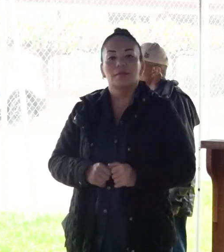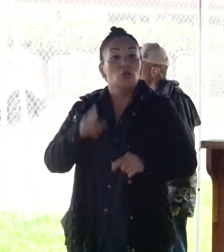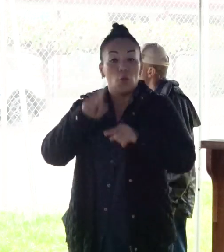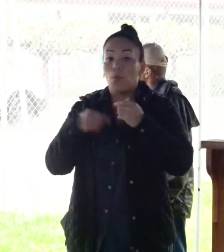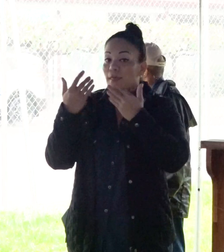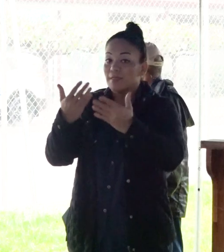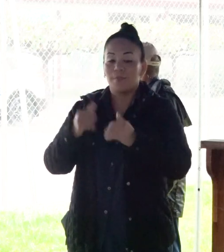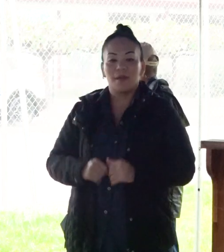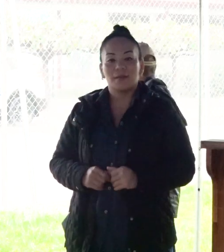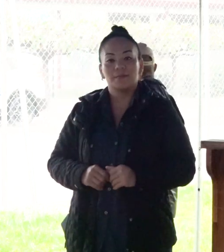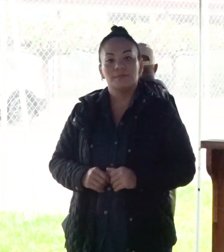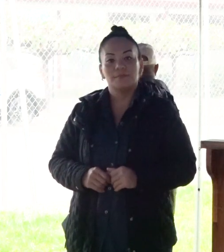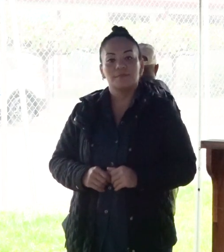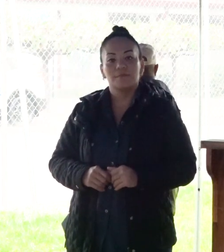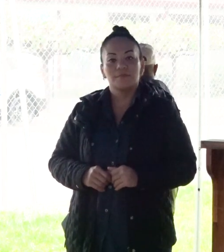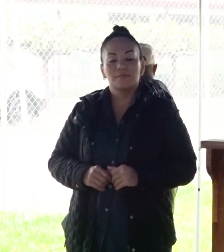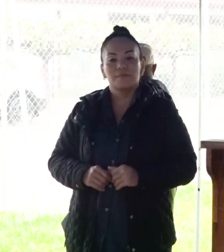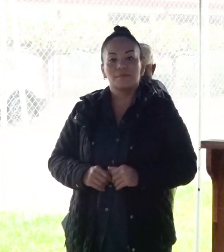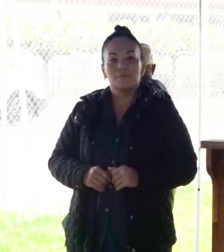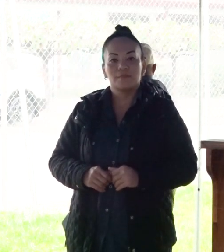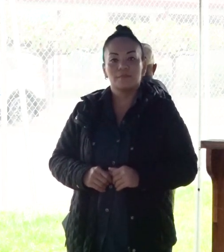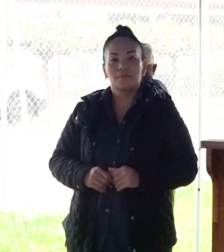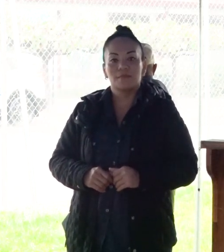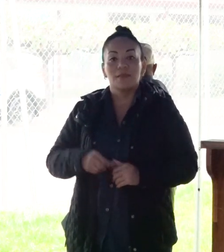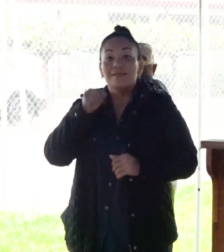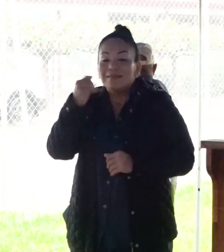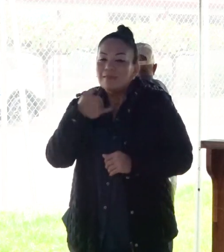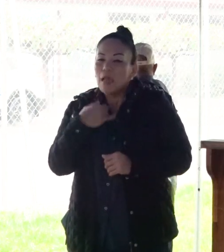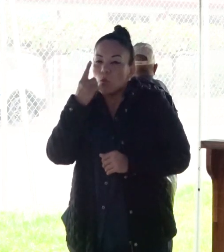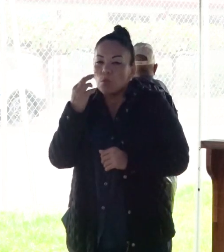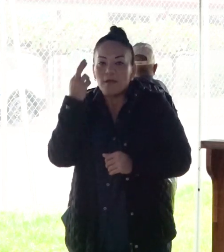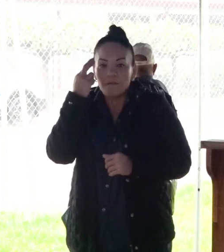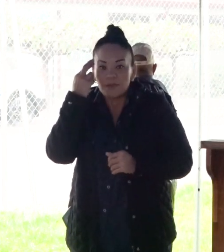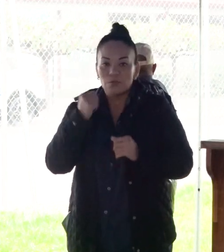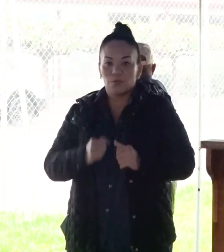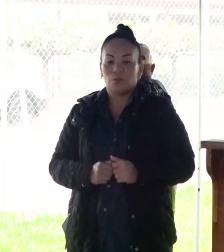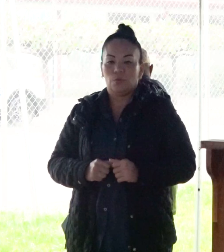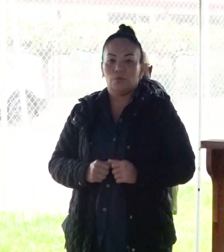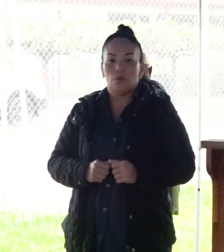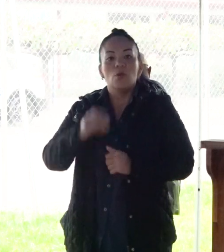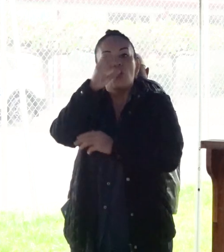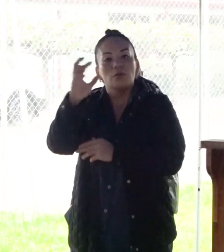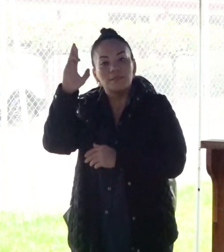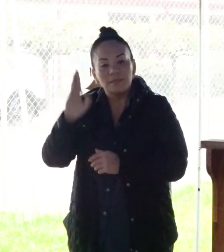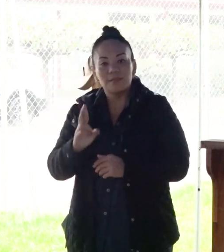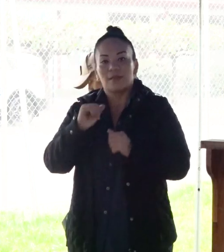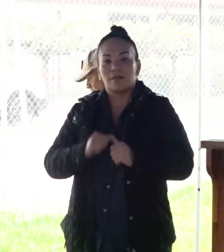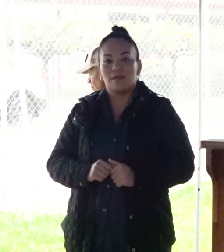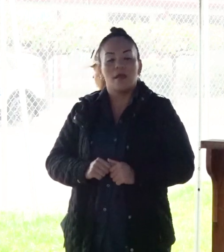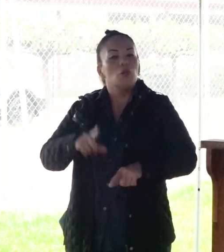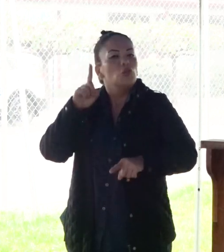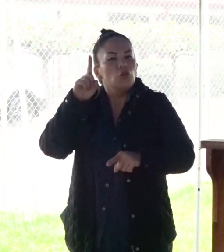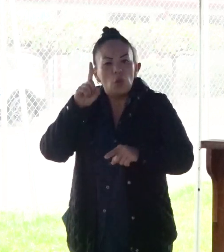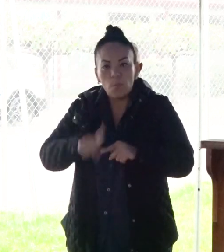esperar. Si hay una razón por la cual Costa Rica no